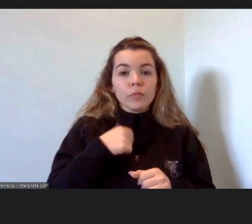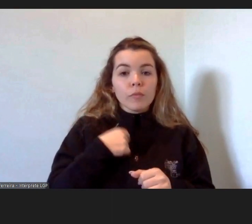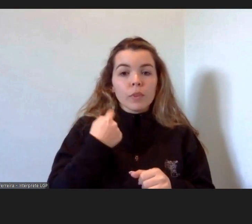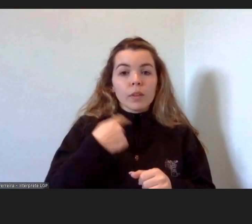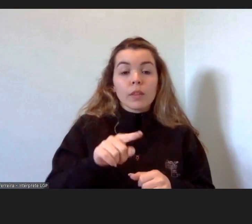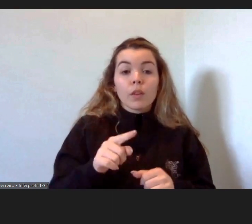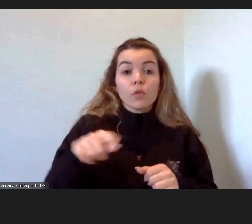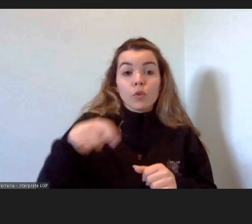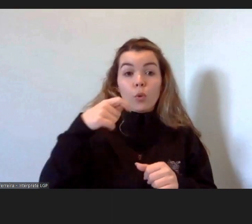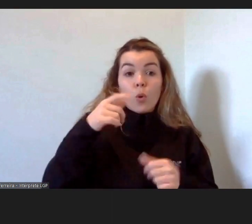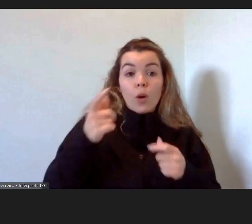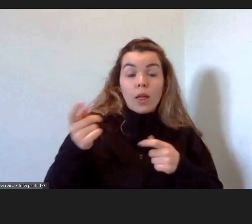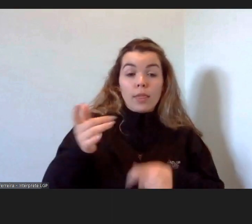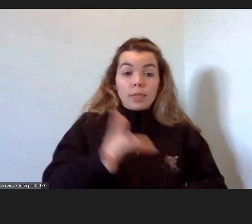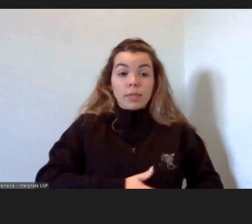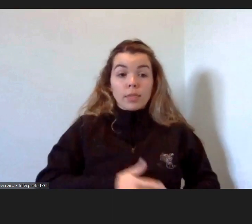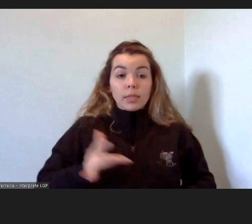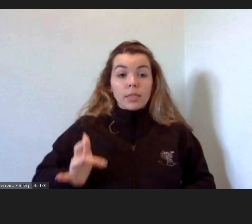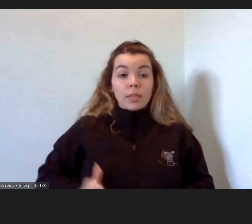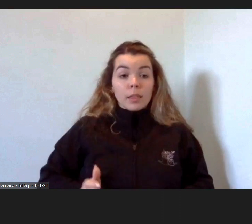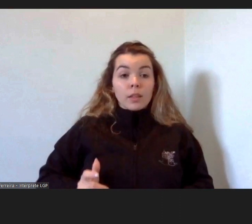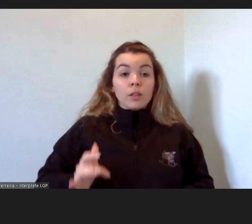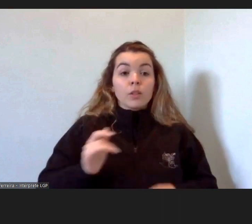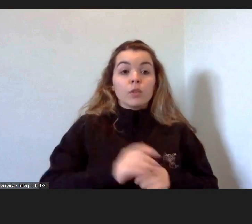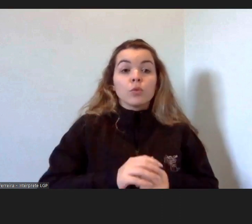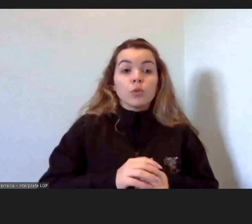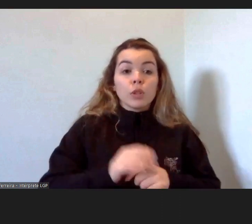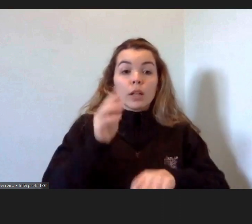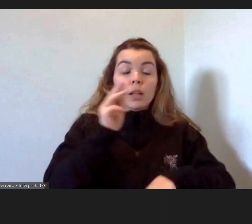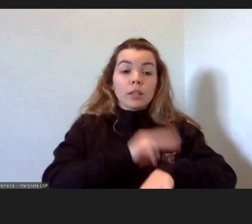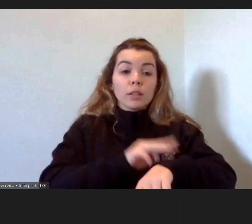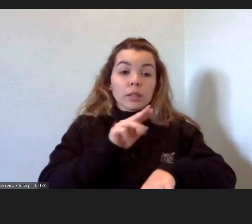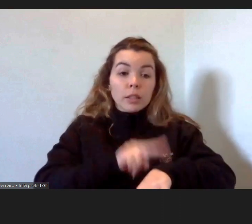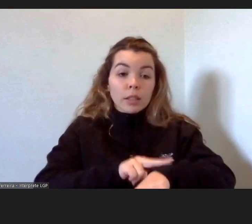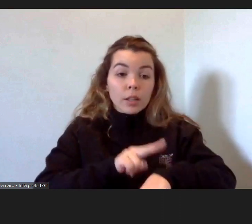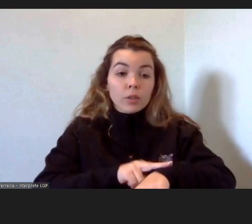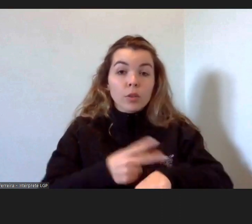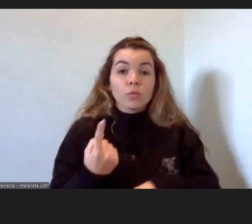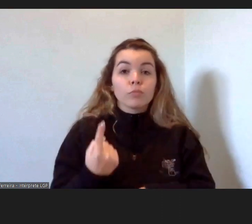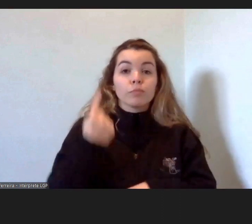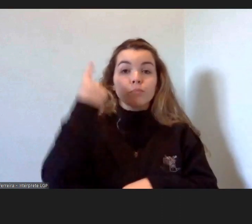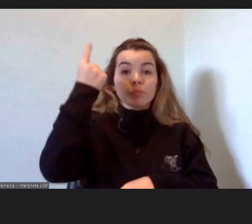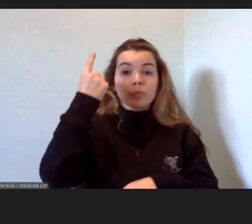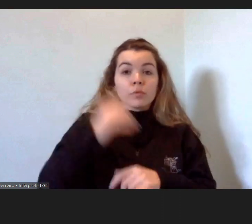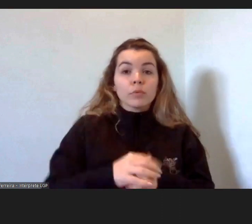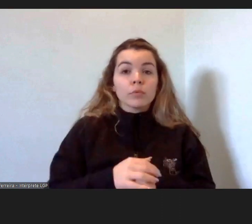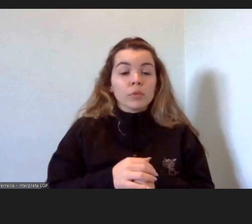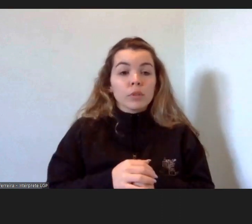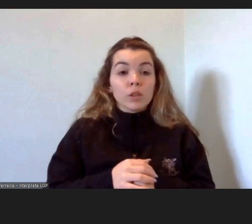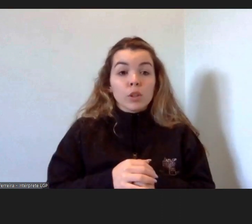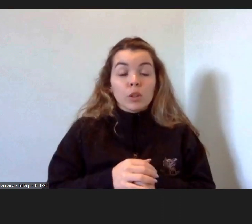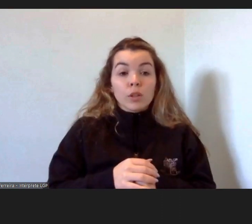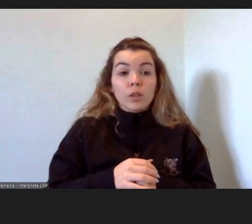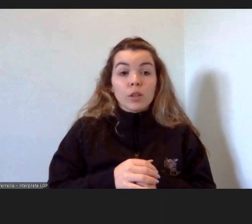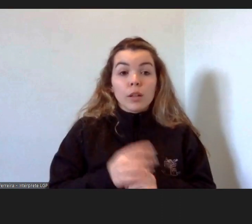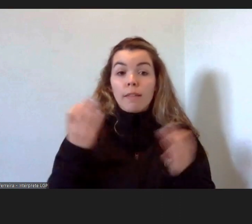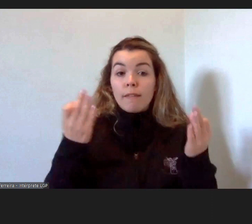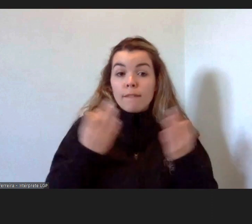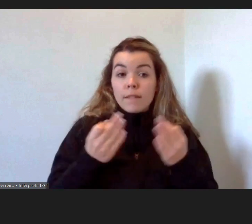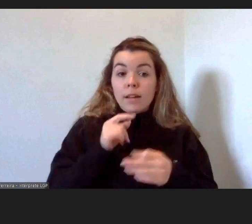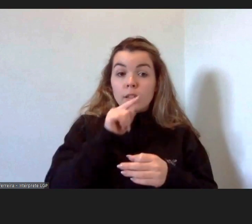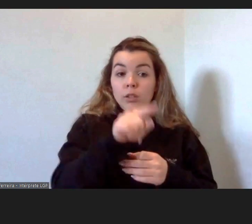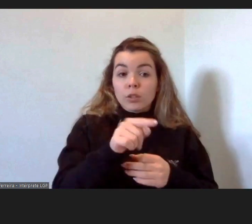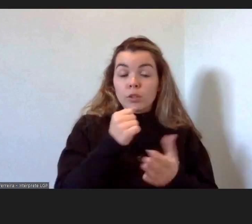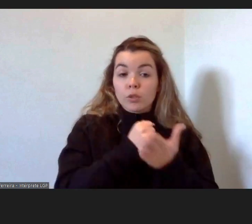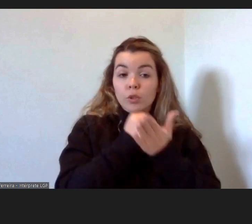Norte e estamos a colaborar, estamos em serviços complementares e, de facto, este apoio